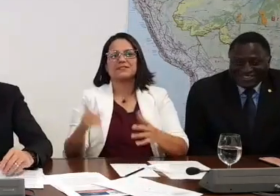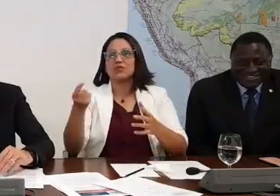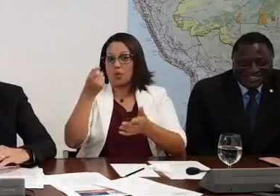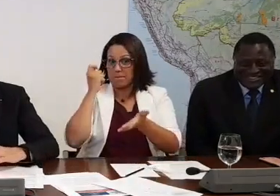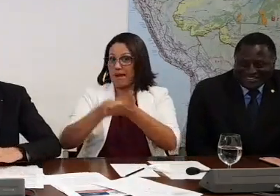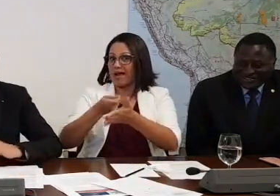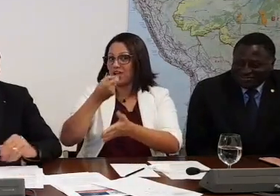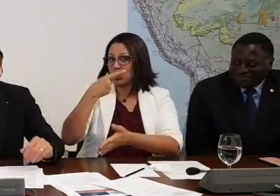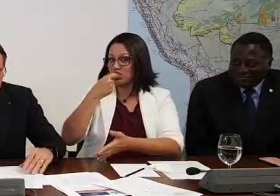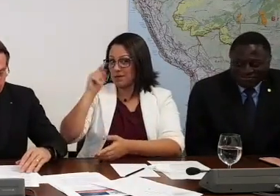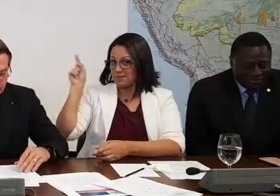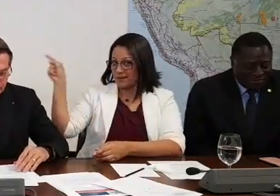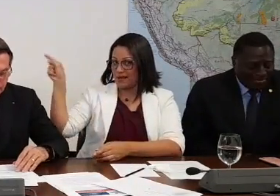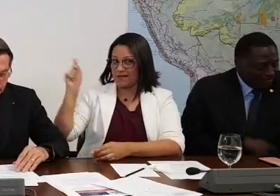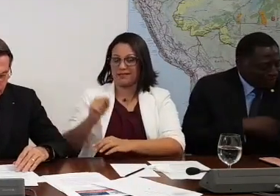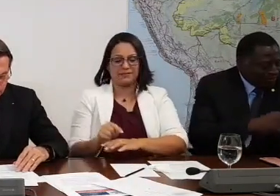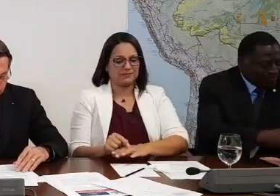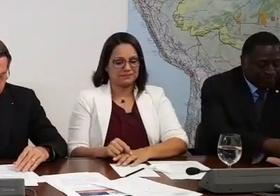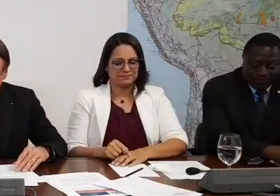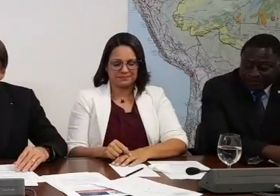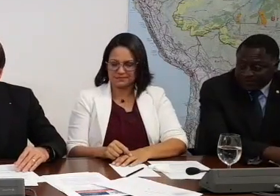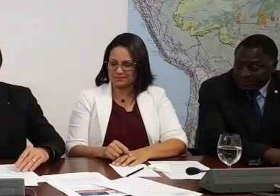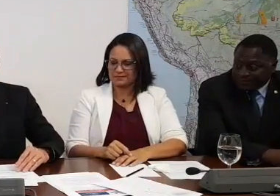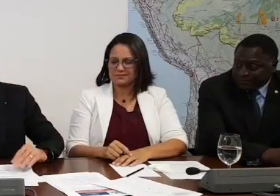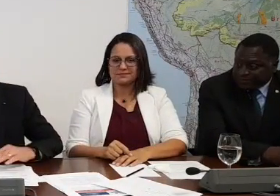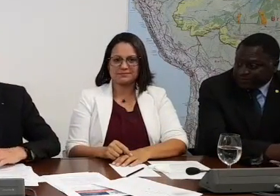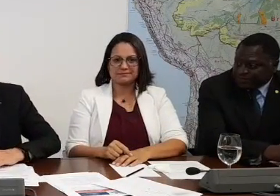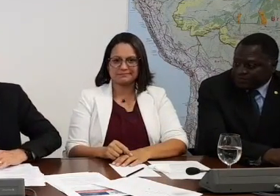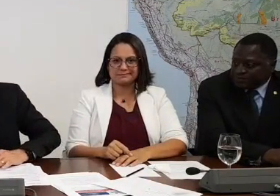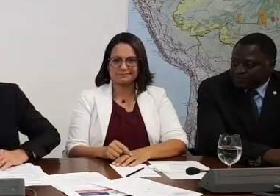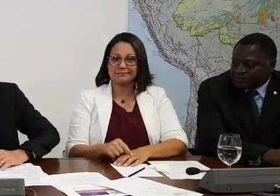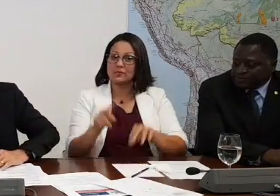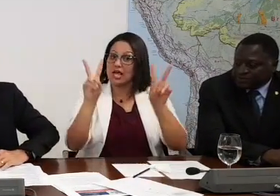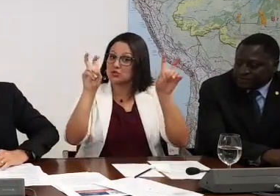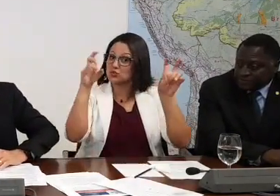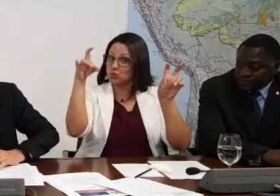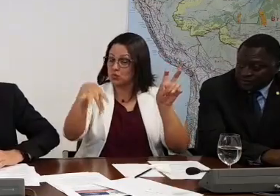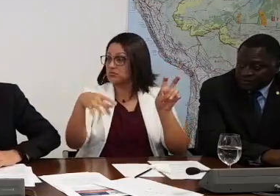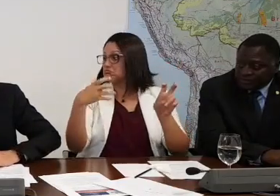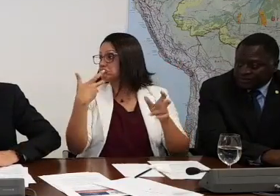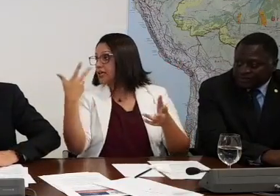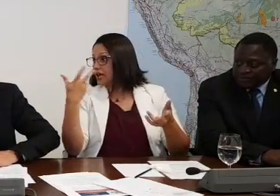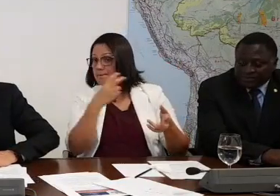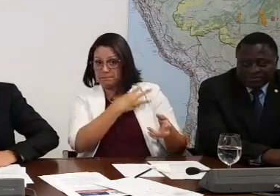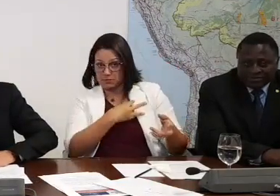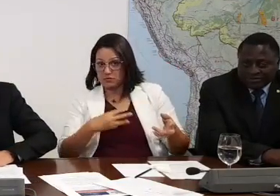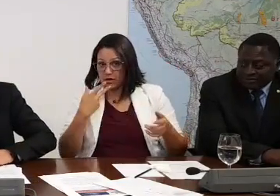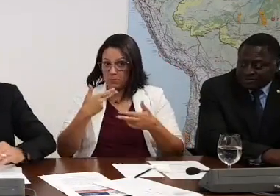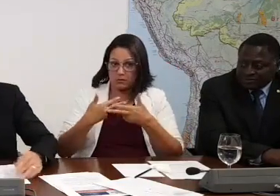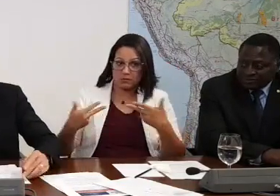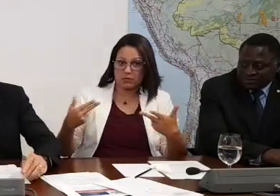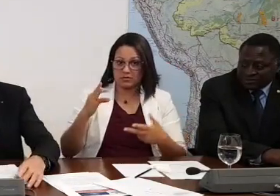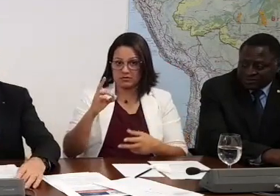mais, tá certo? Bem, vamos lá. Eu acho que talvez o último assunto aqui, não sei se o Tarcísio quer falar mais alguma coisa, uma coisa mais, Tarcísio.